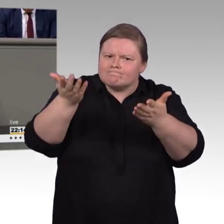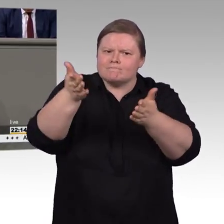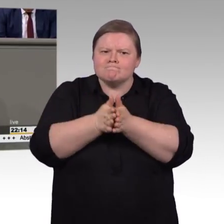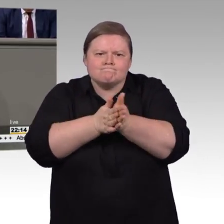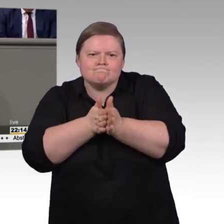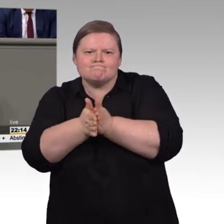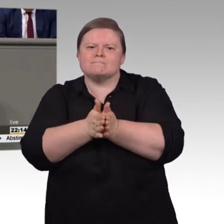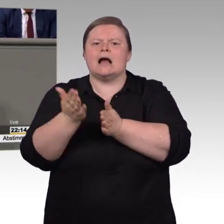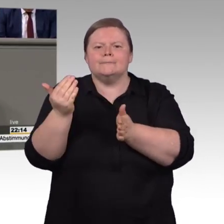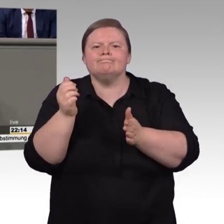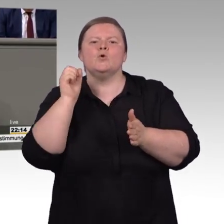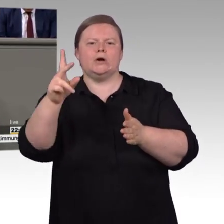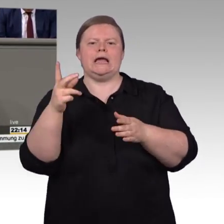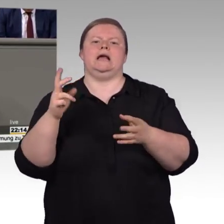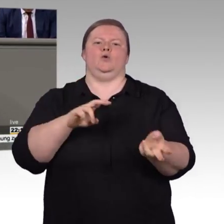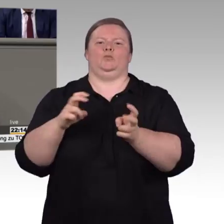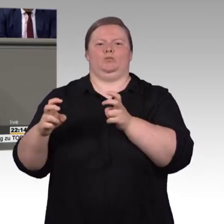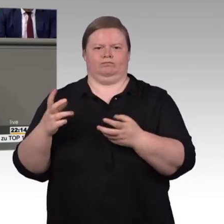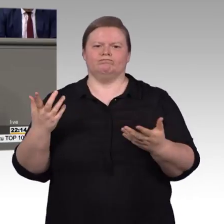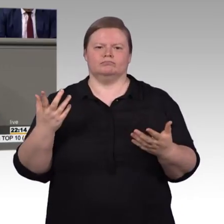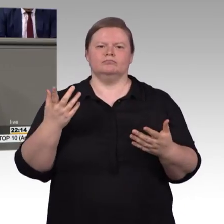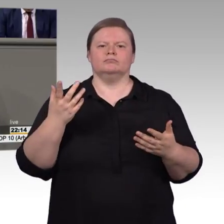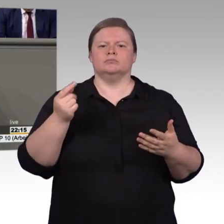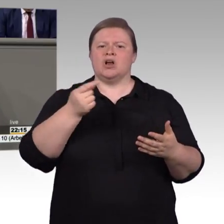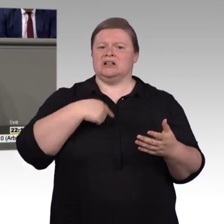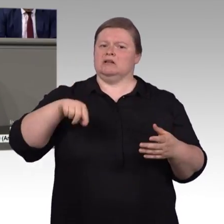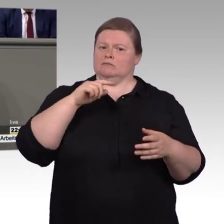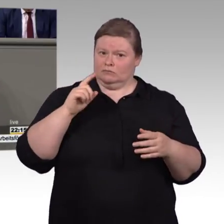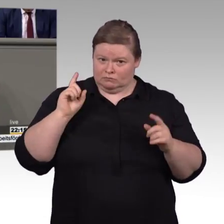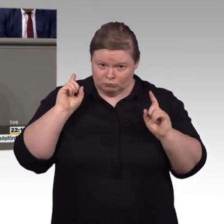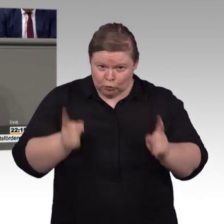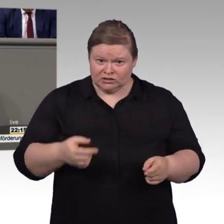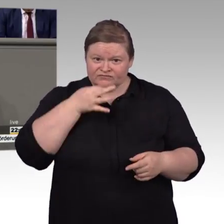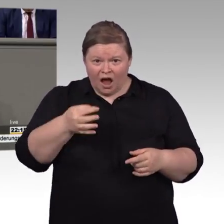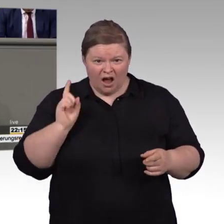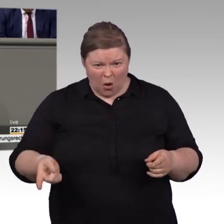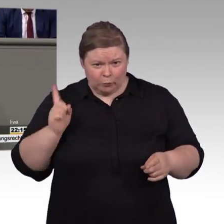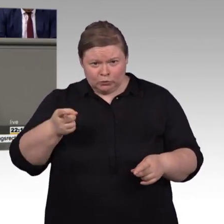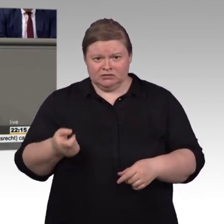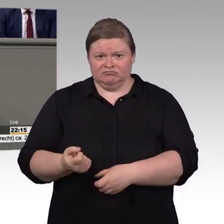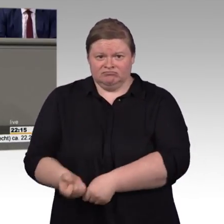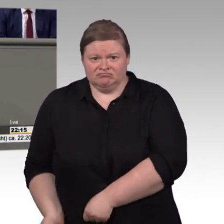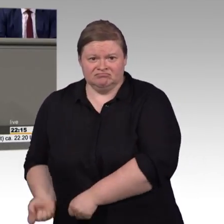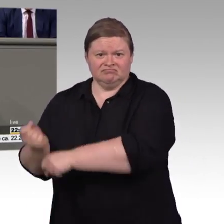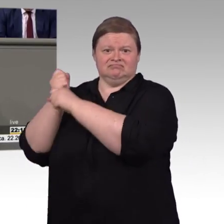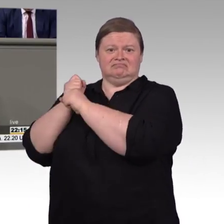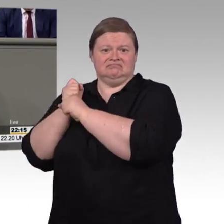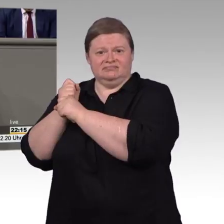deshalb noch nicht geschehen ist, weil die Entwicklung hin zu einer wirklich barrierefreien, Entschuldigung, barrierefreien Gesellschaft eine